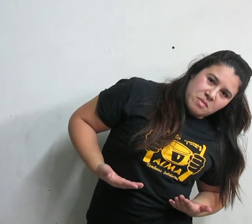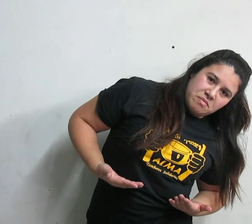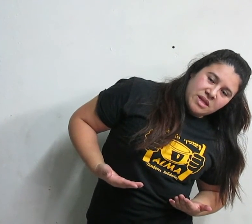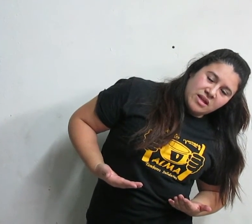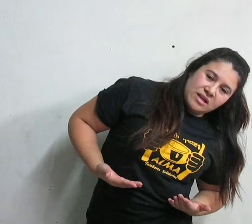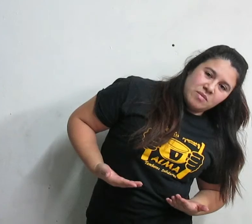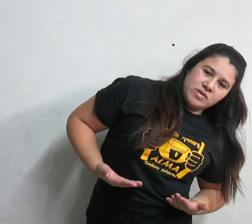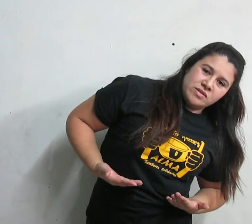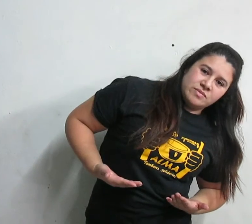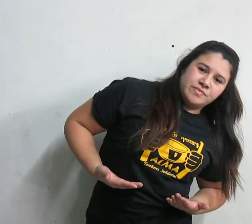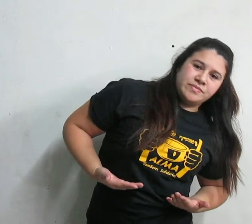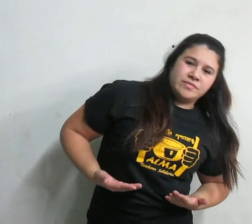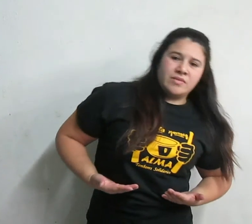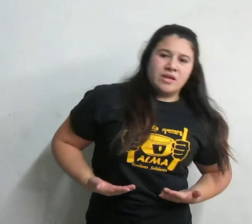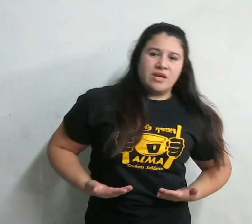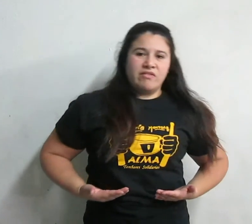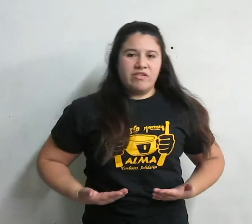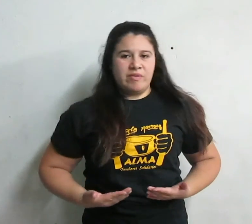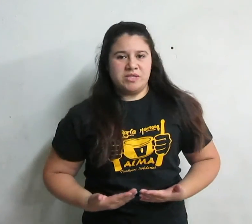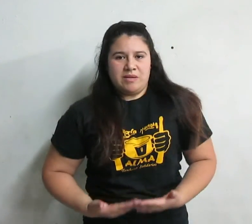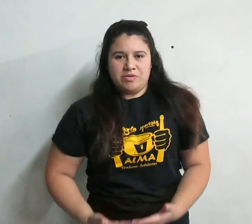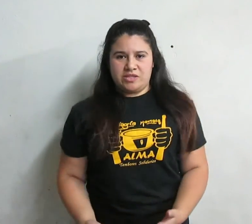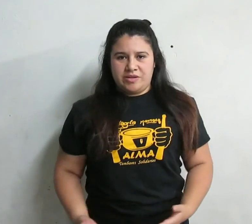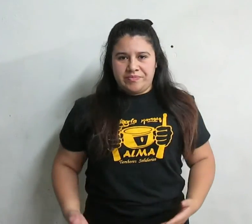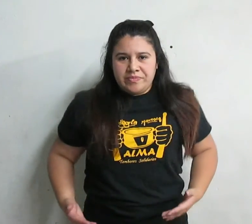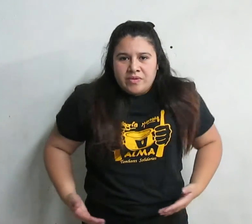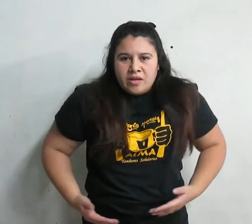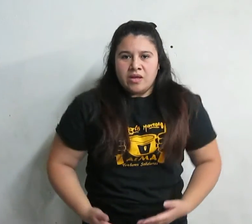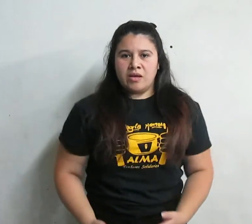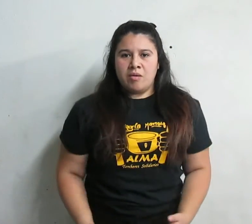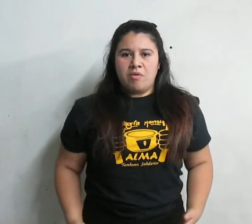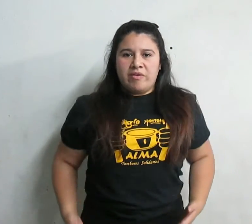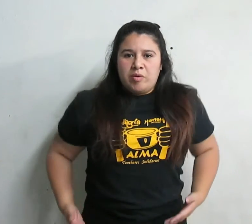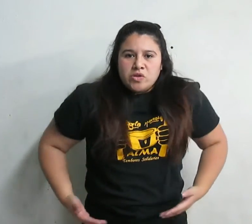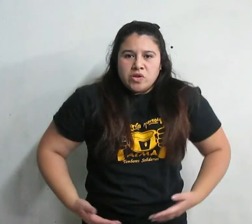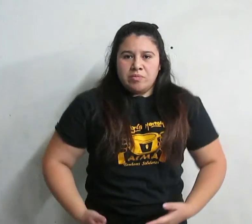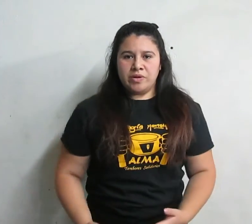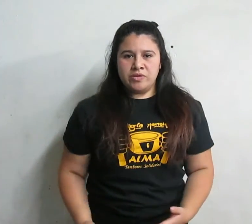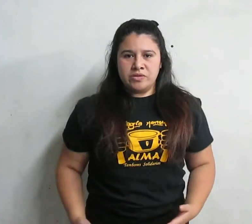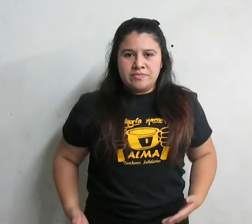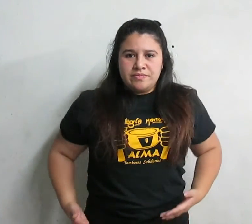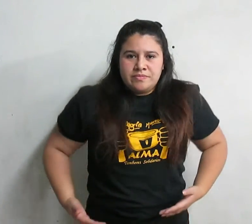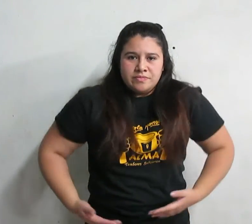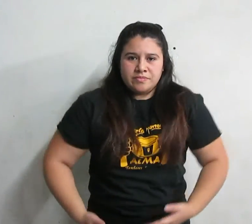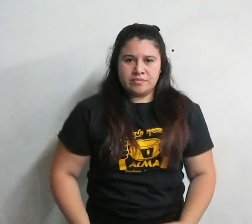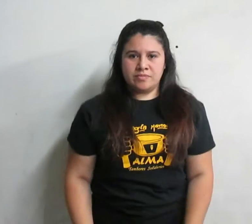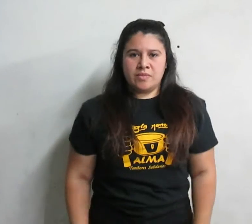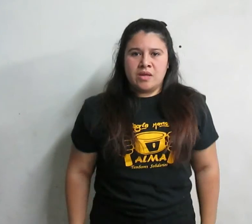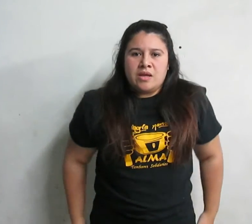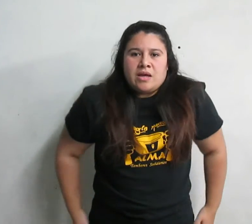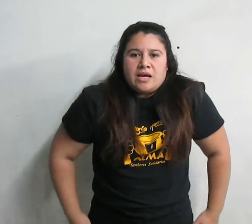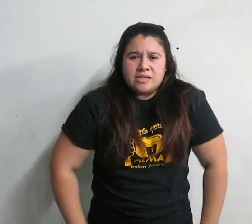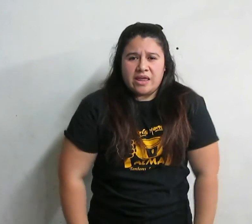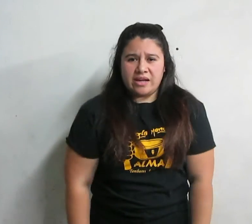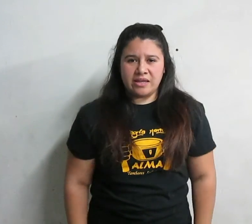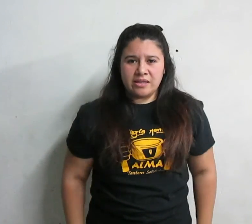Mantenemos y volvemos a la posición. Movemos los hombros, hacia adelante